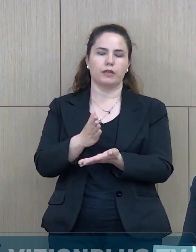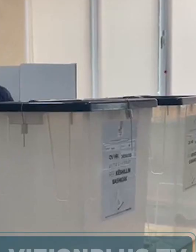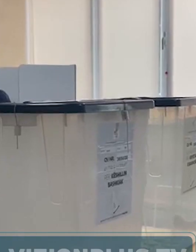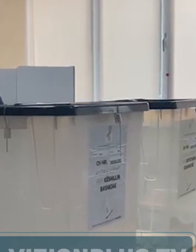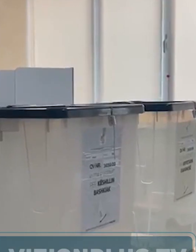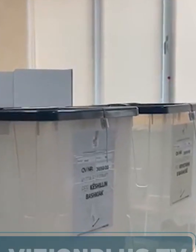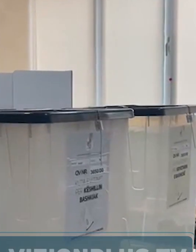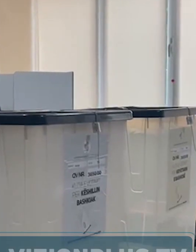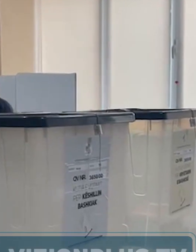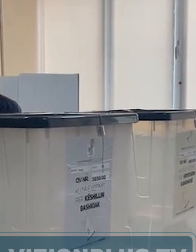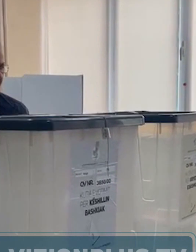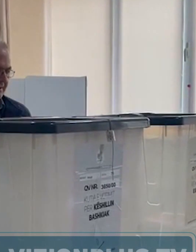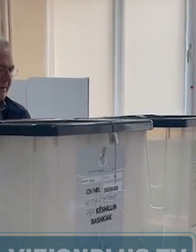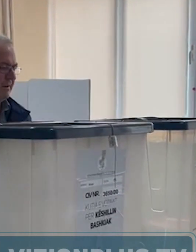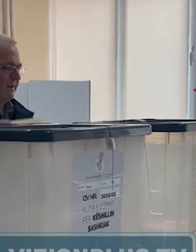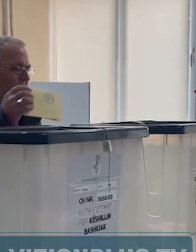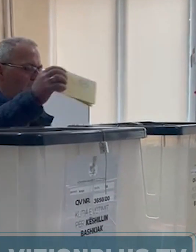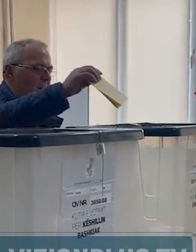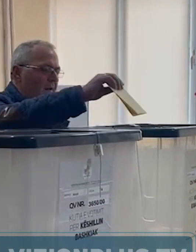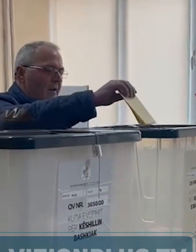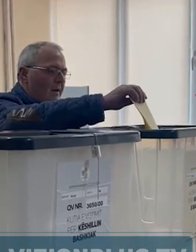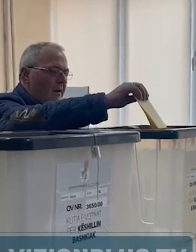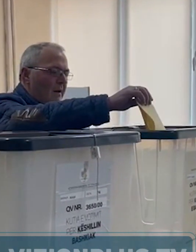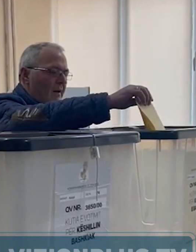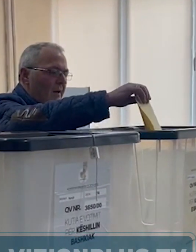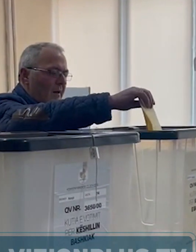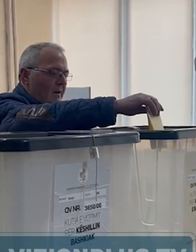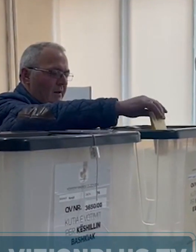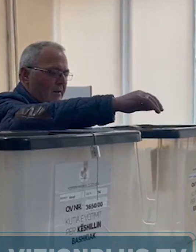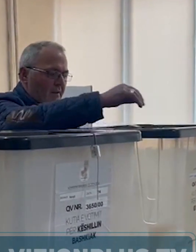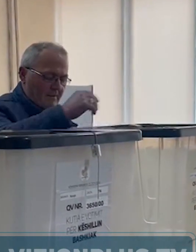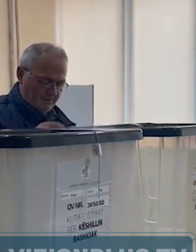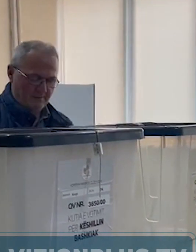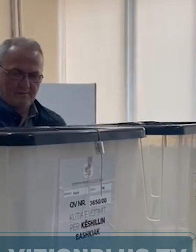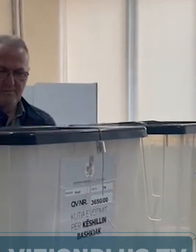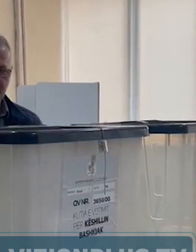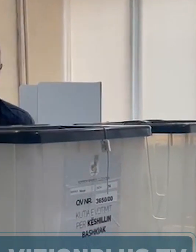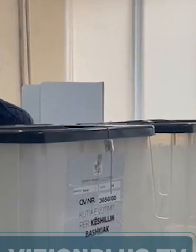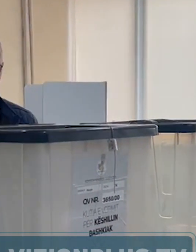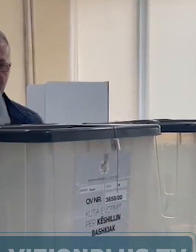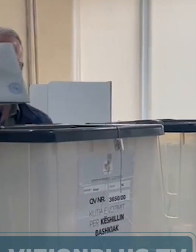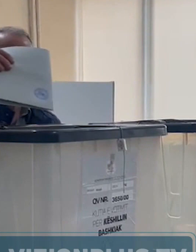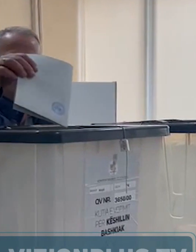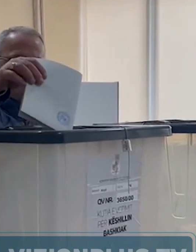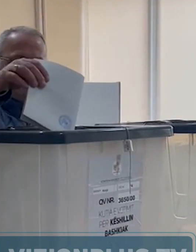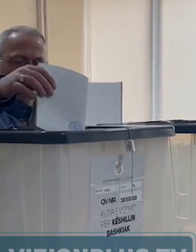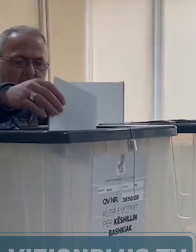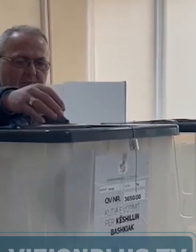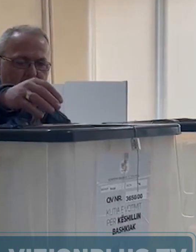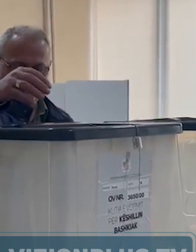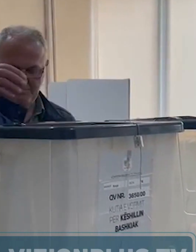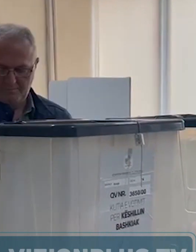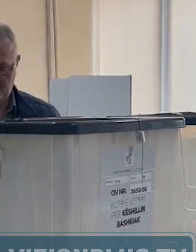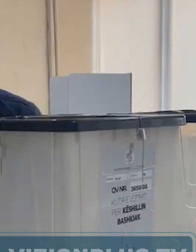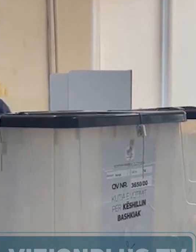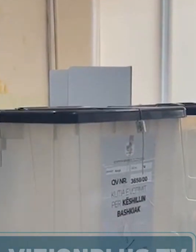është situata gjithse cili jetë interpretimin e vetë në lidhe me peshen e këti